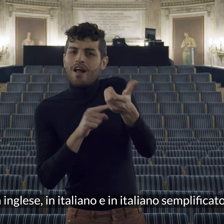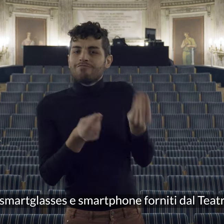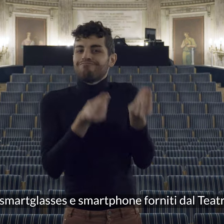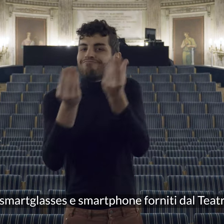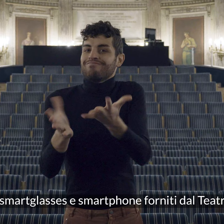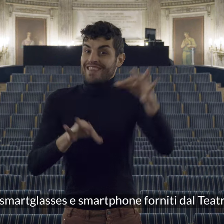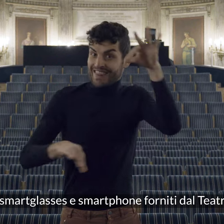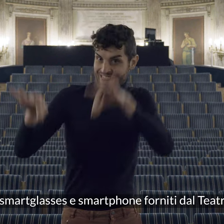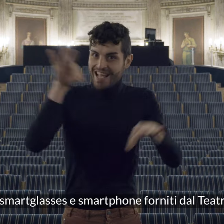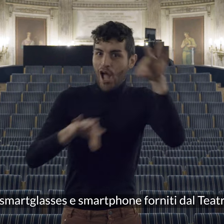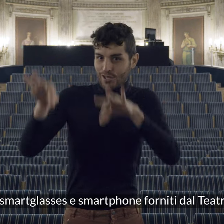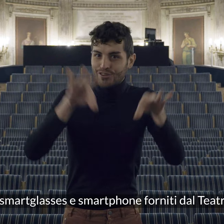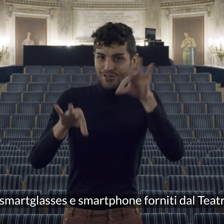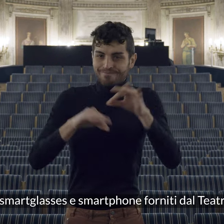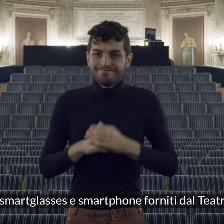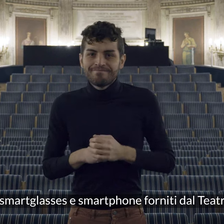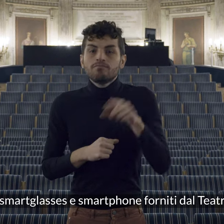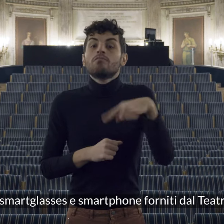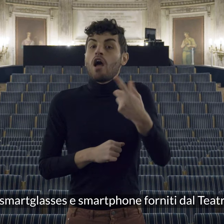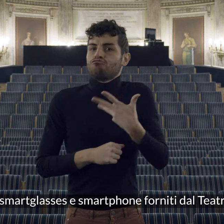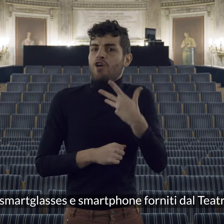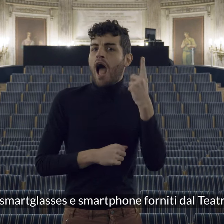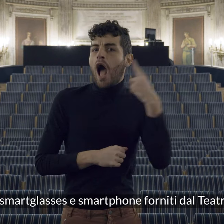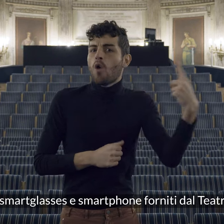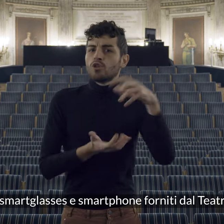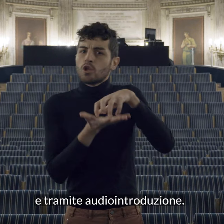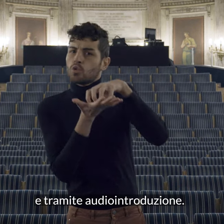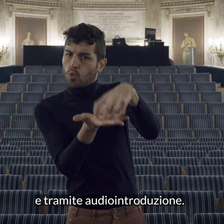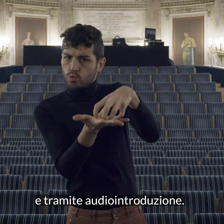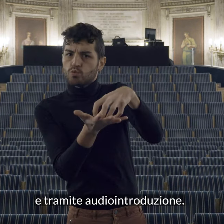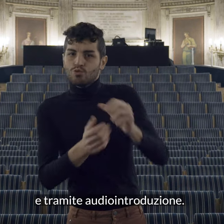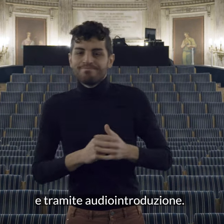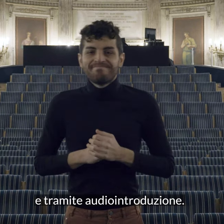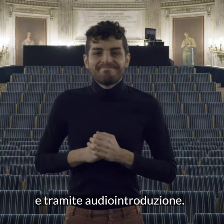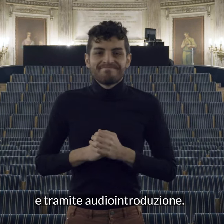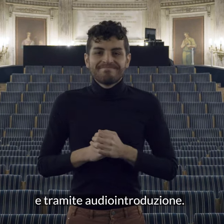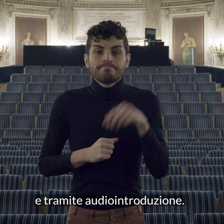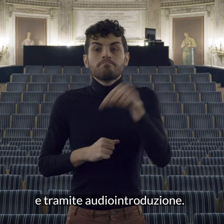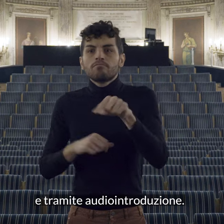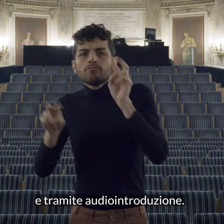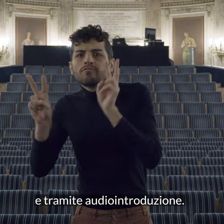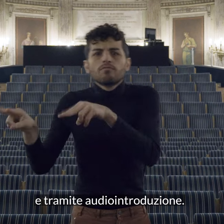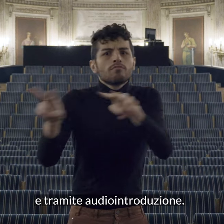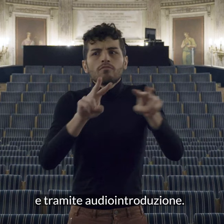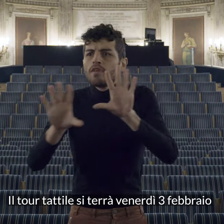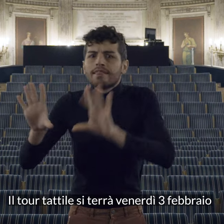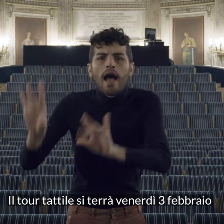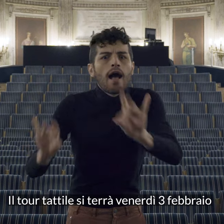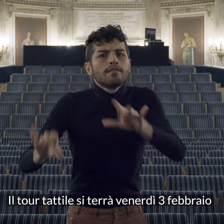su smart glasses e smartphone forniti dal teatro e tramite audio introduzione il tour